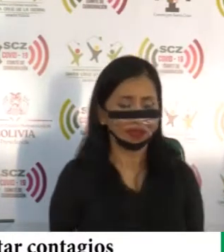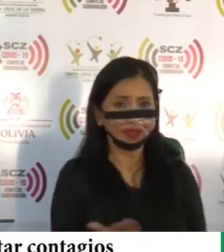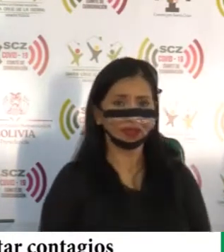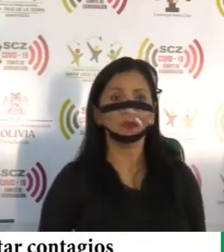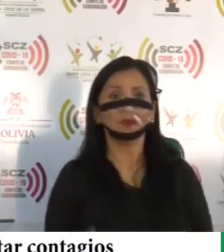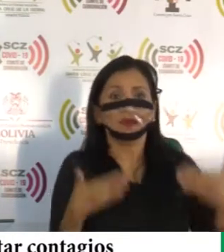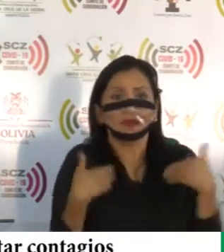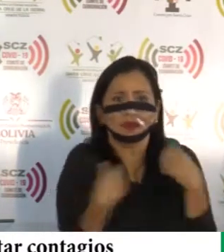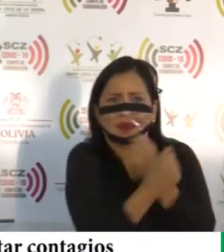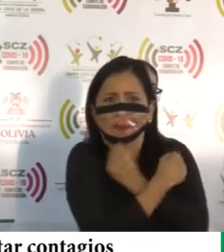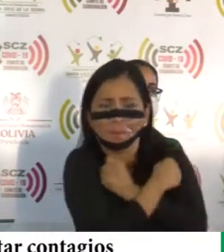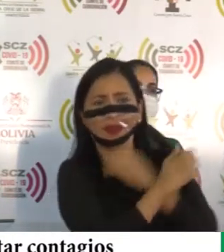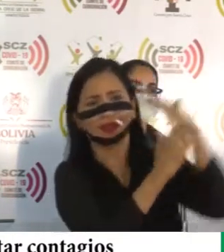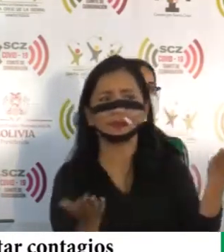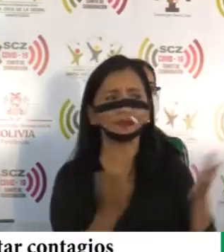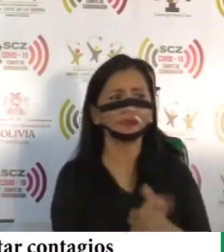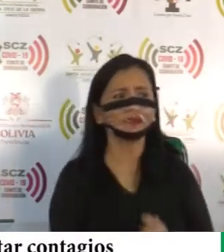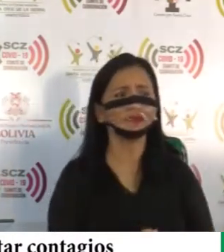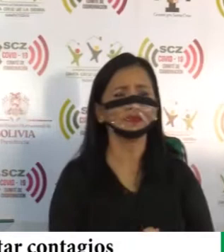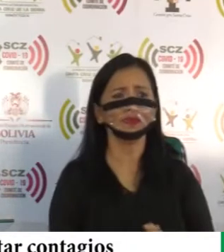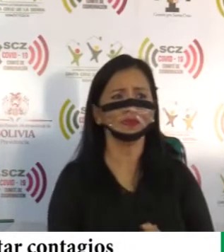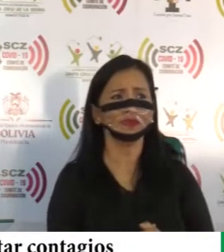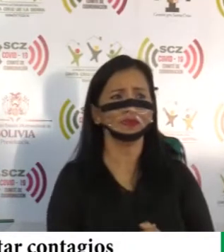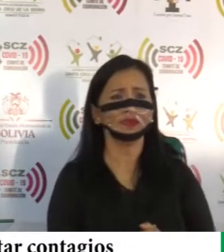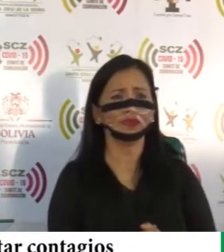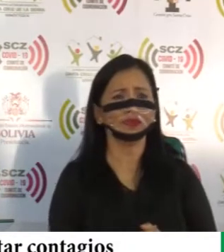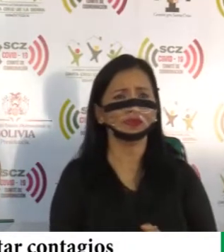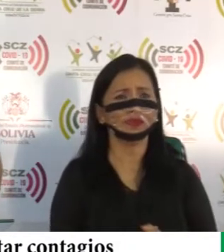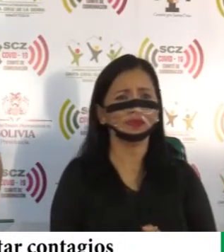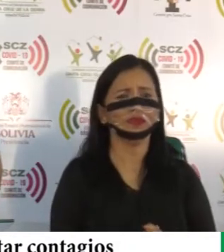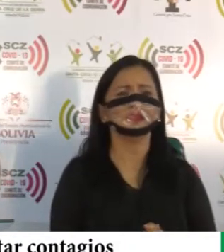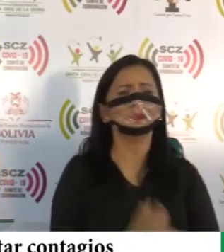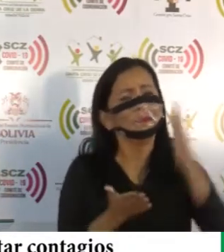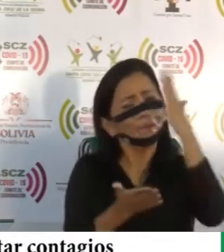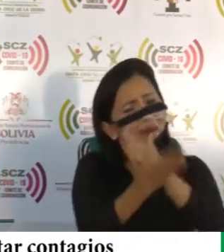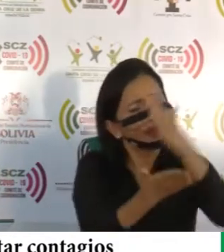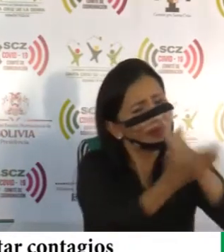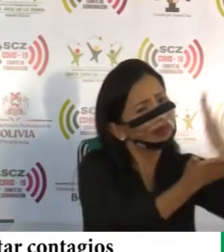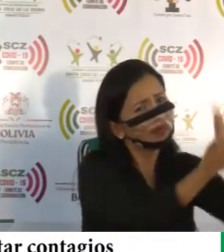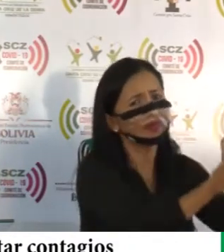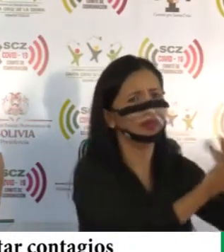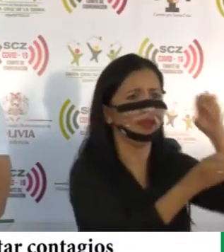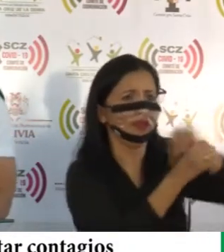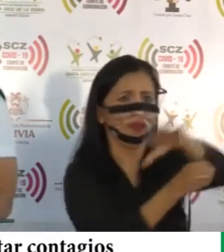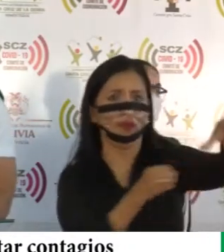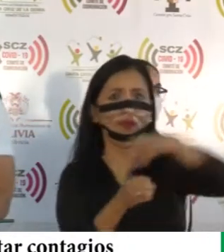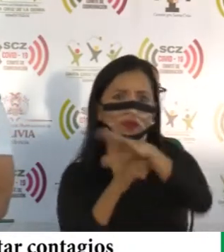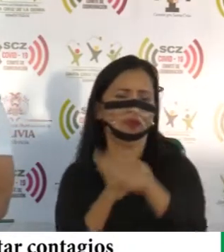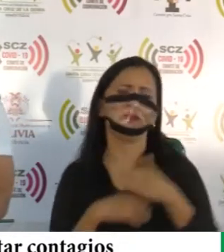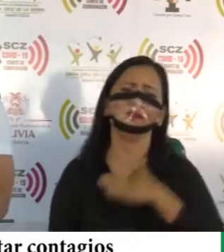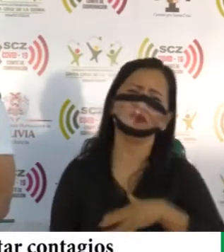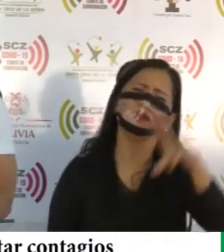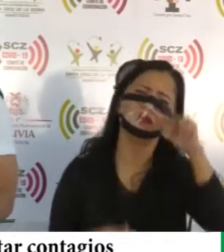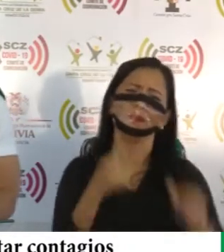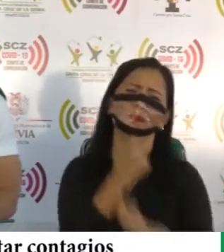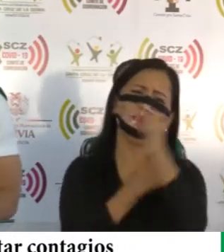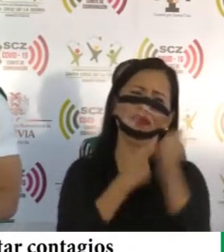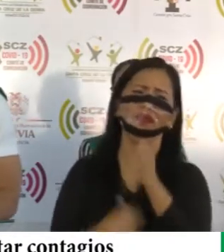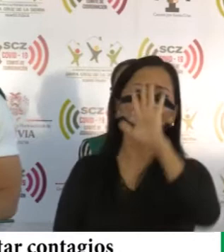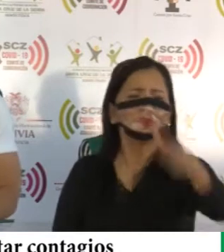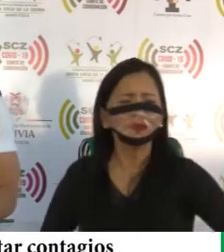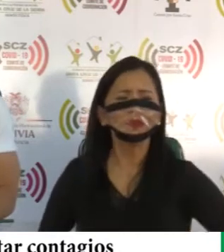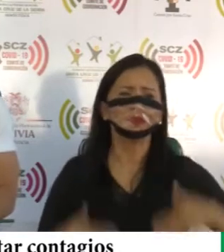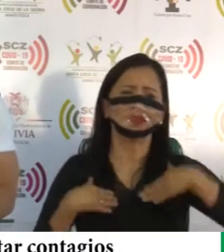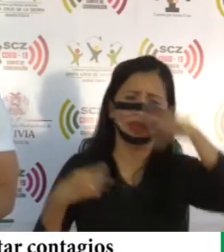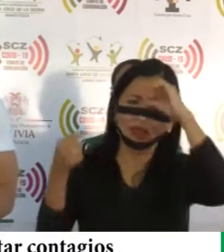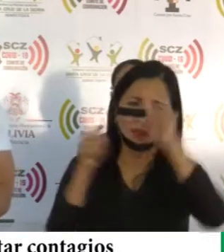en esta amada Santa Cruz. No más contagios. No arriesguemos la vida de nuestro